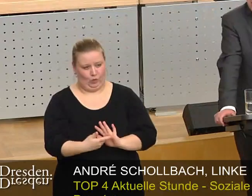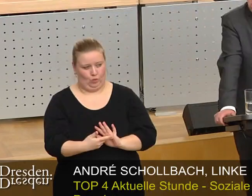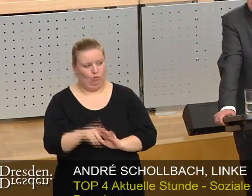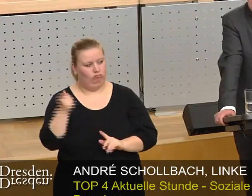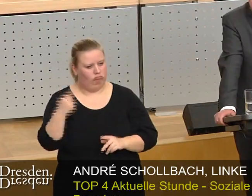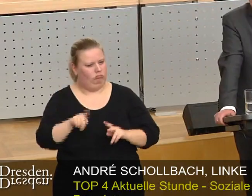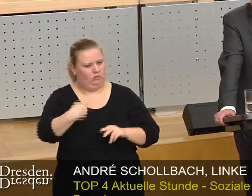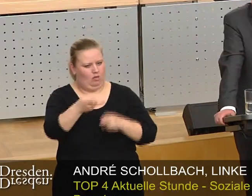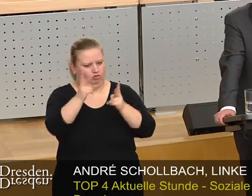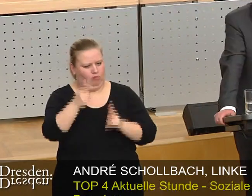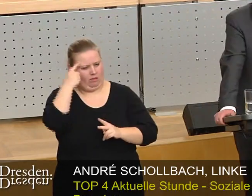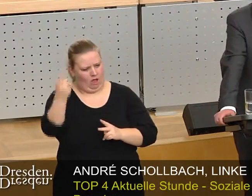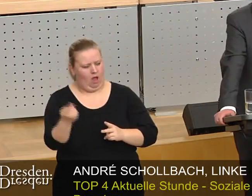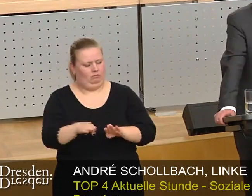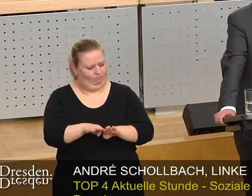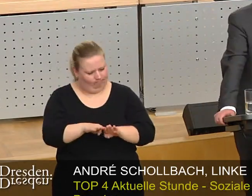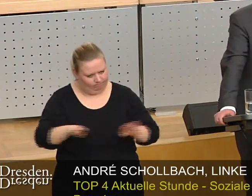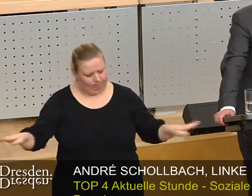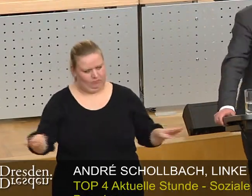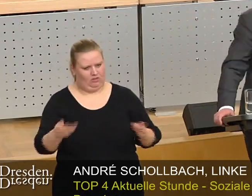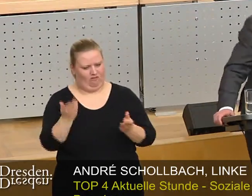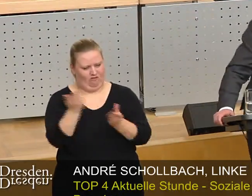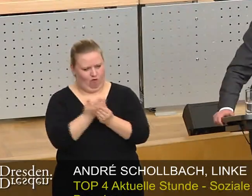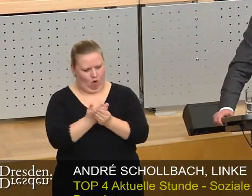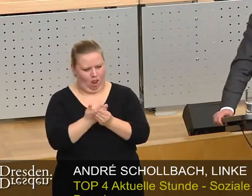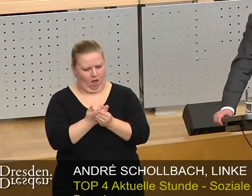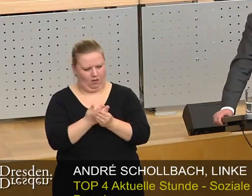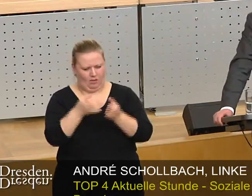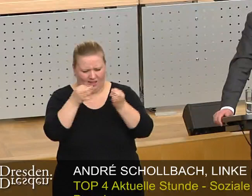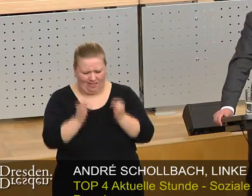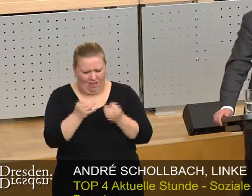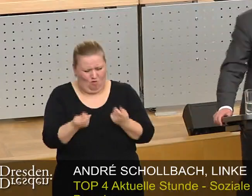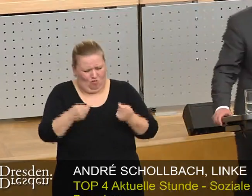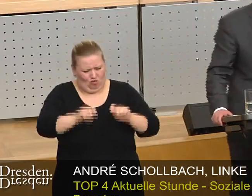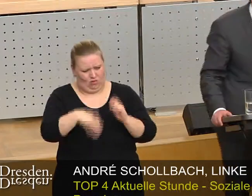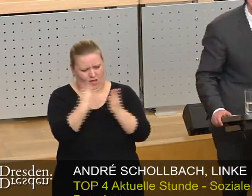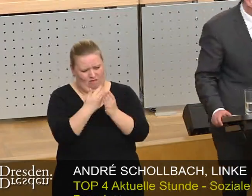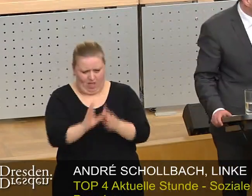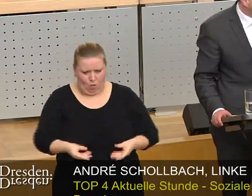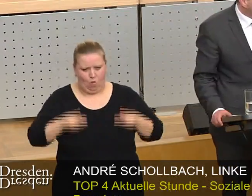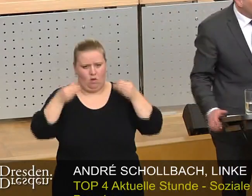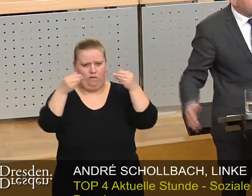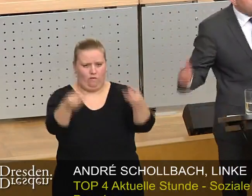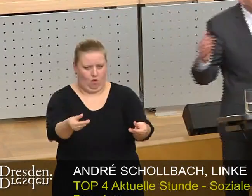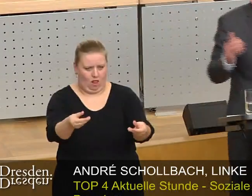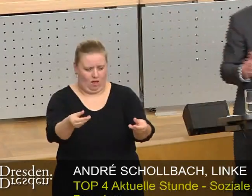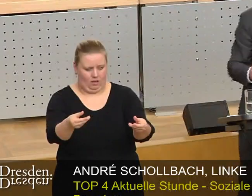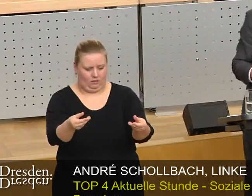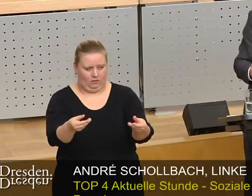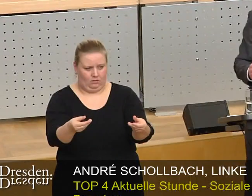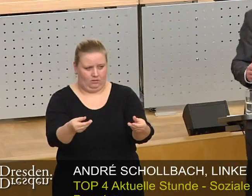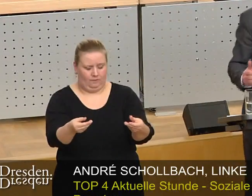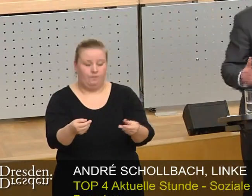dem Stadtrat schließlich eine fundierte Vorlage mit einer eindeutigen Beschlussempfehlung vorgelegt. Ich möchte